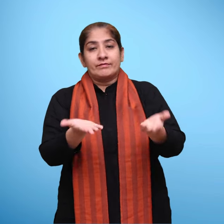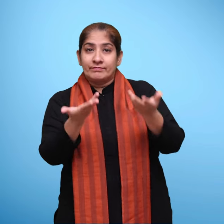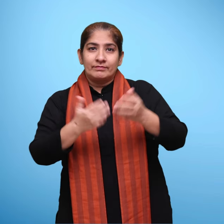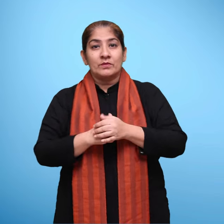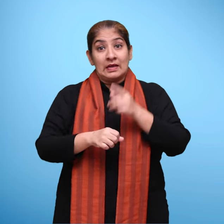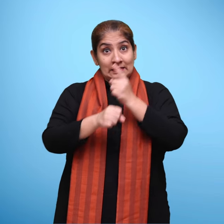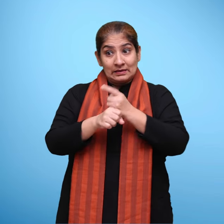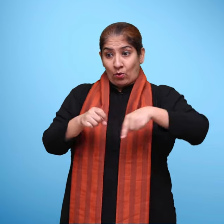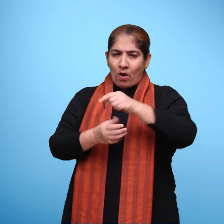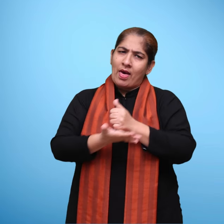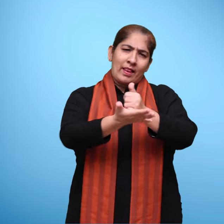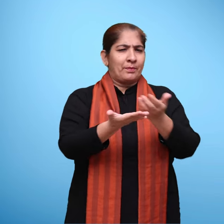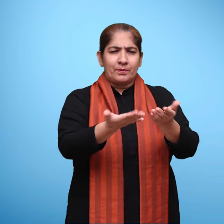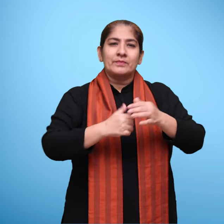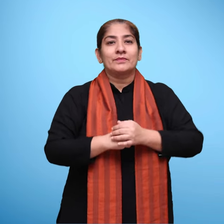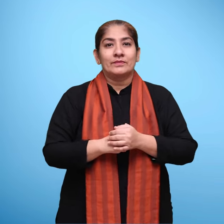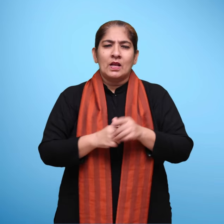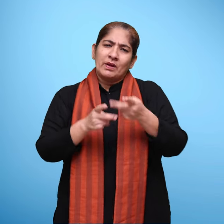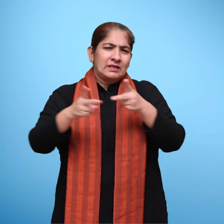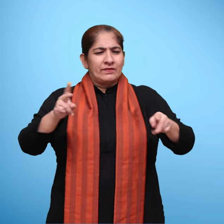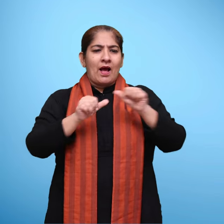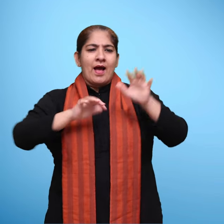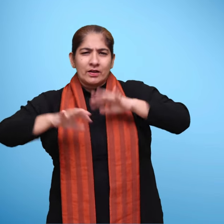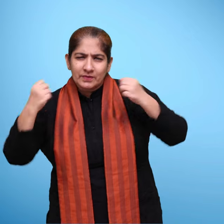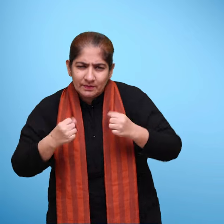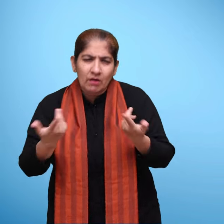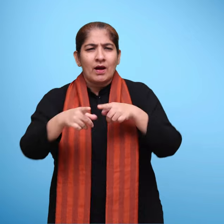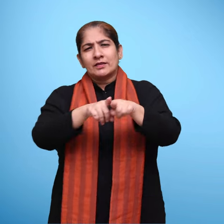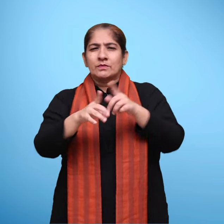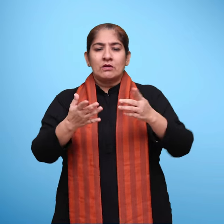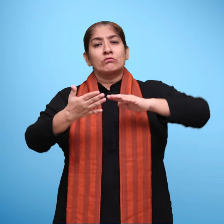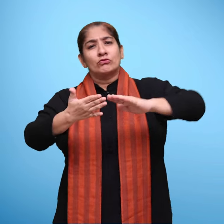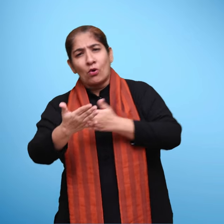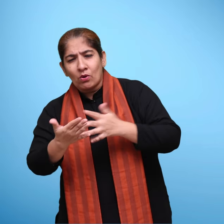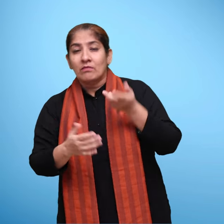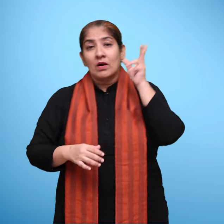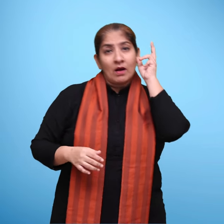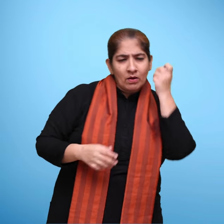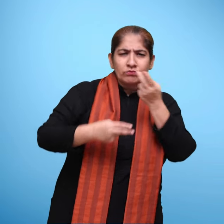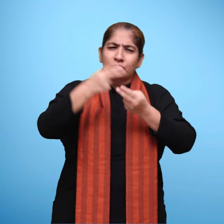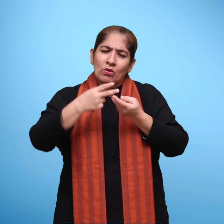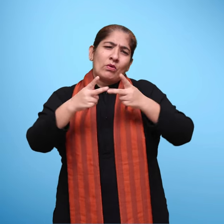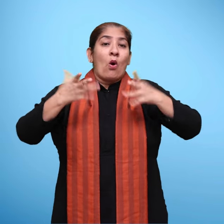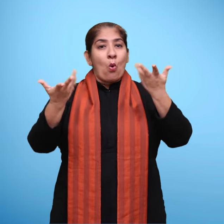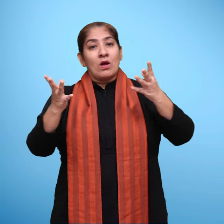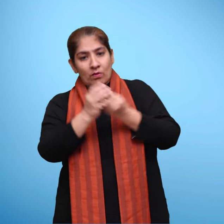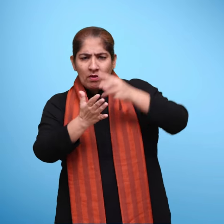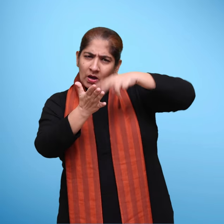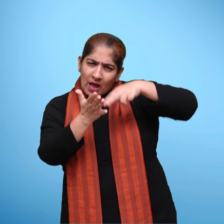पर कुछ शब्द शिक्षक की साहता से लिखें। अन्यभाग जैसे कवता, सुने कहानी और मिलकर